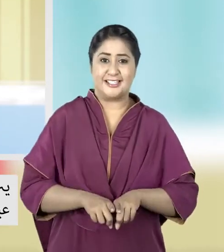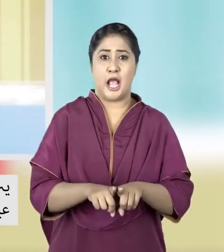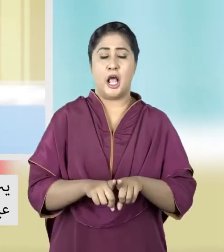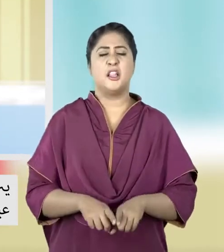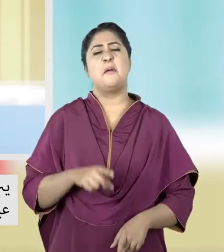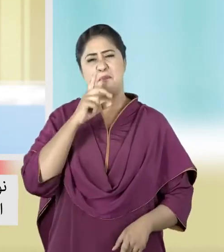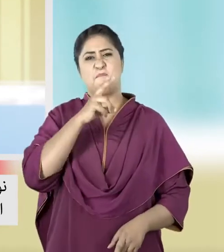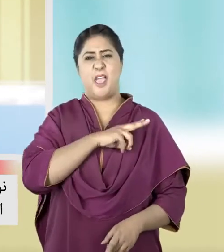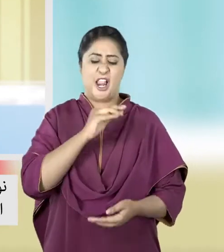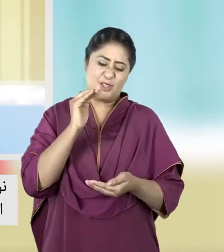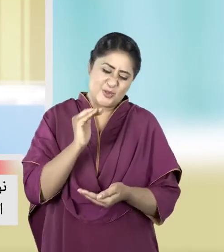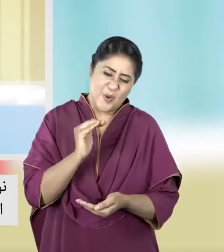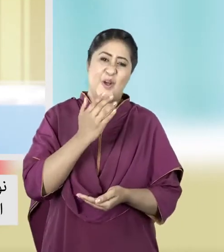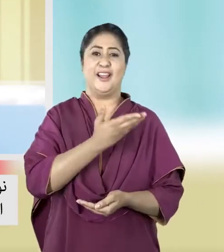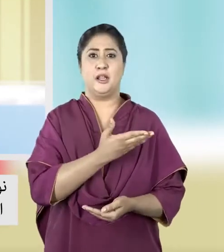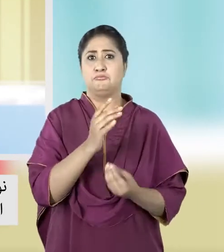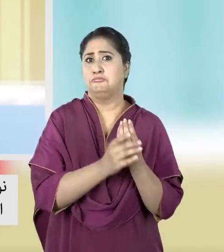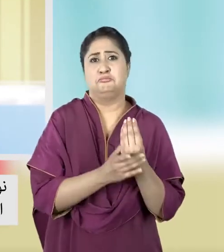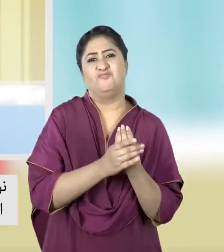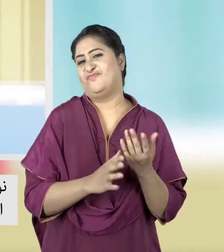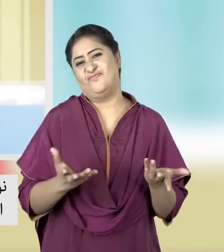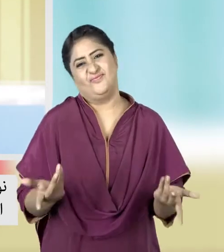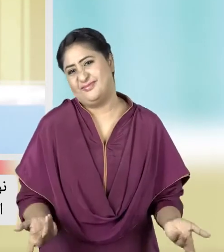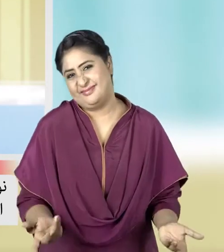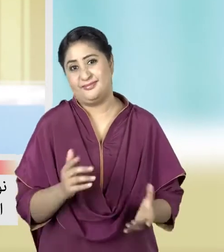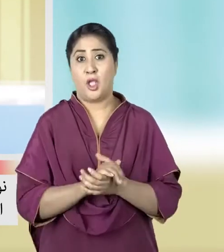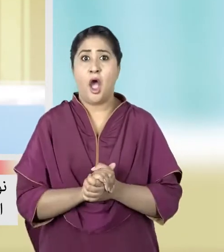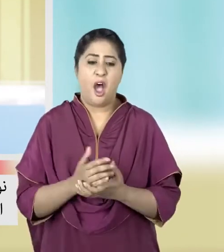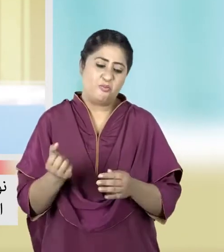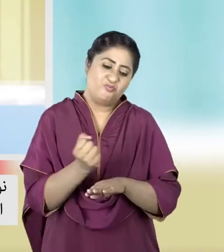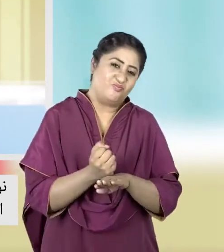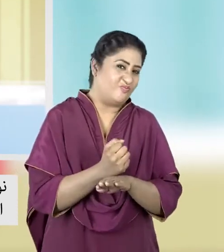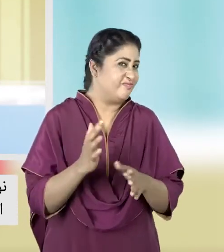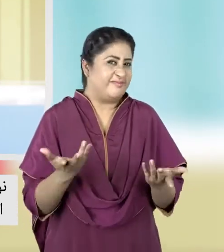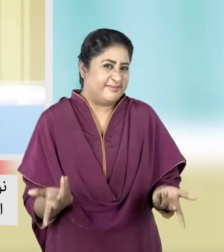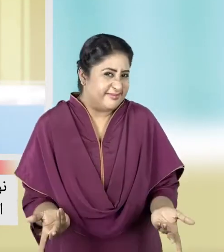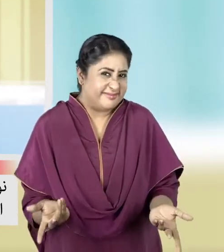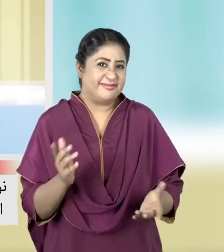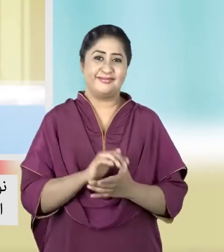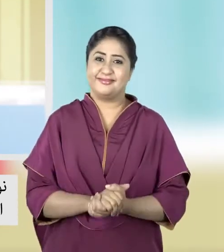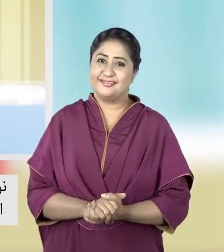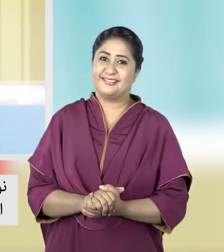नूरा बहुत छोटी है वो चूडिया नहीं पहन सकती और मेहंदी भी नहीं लगा सकती